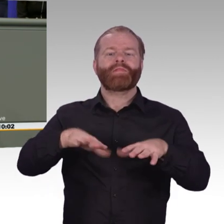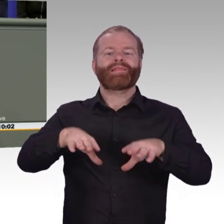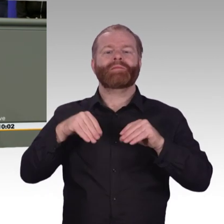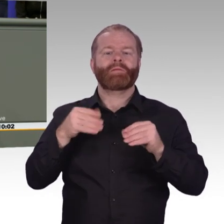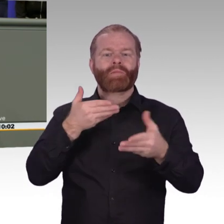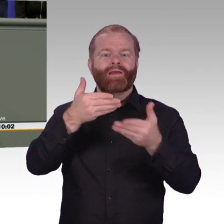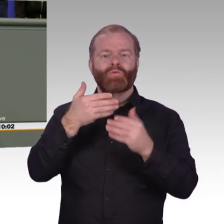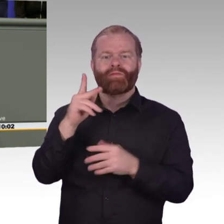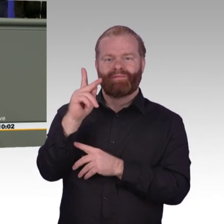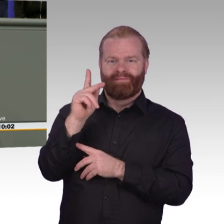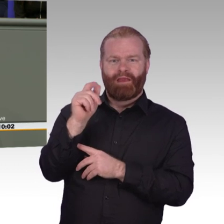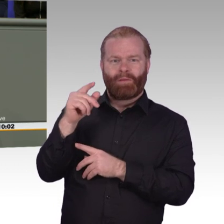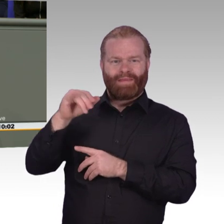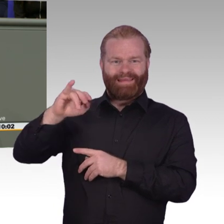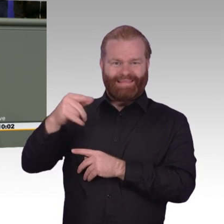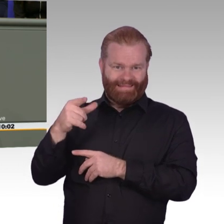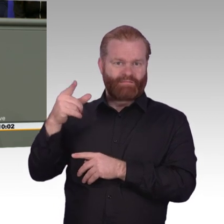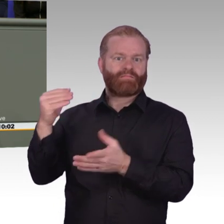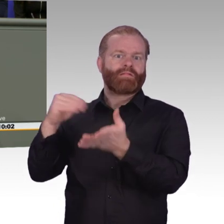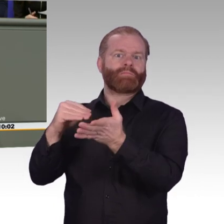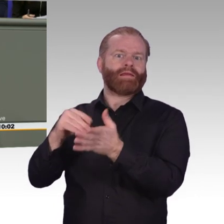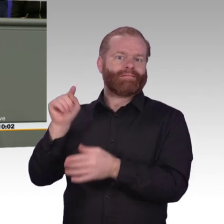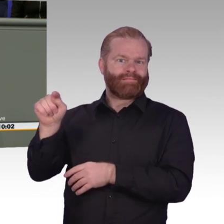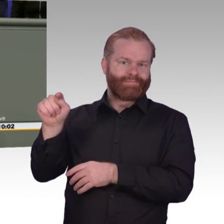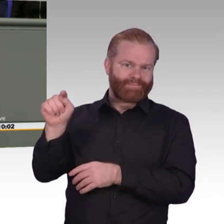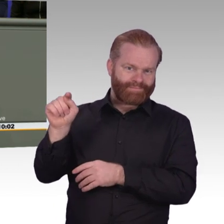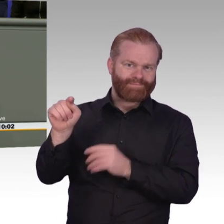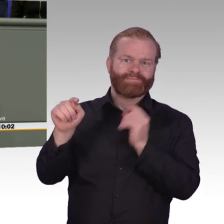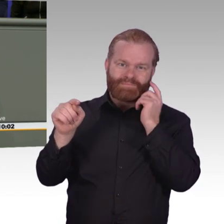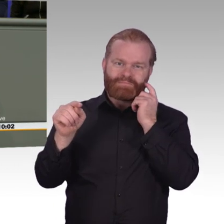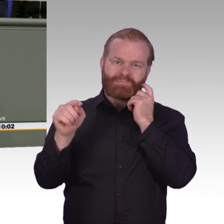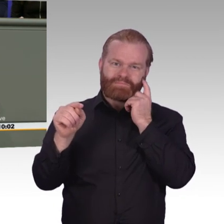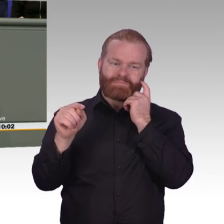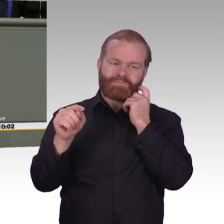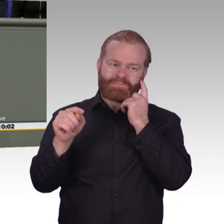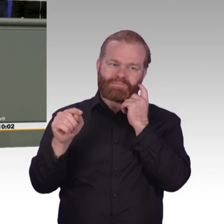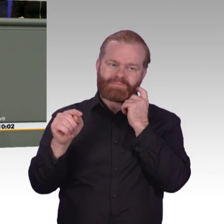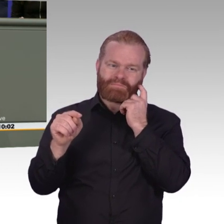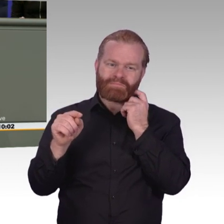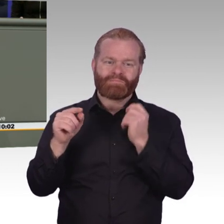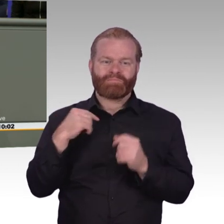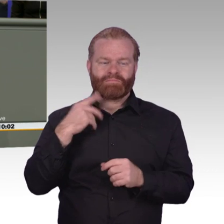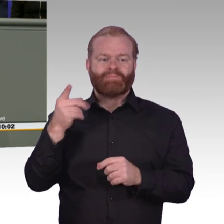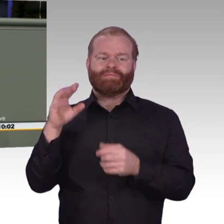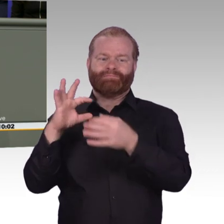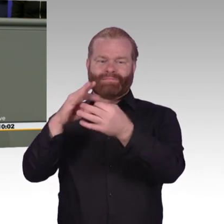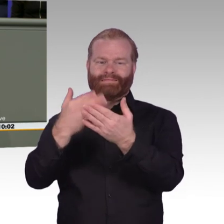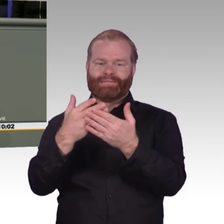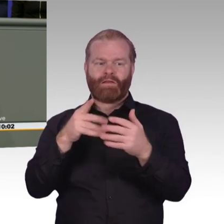ergriffen. Auf die Bundesregierung wirft das jedenfalls kein gutes Licht. Es fehlt im Kabinett ganz offenbar an eigener